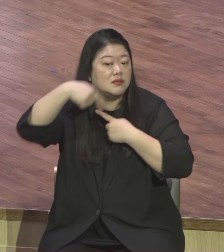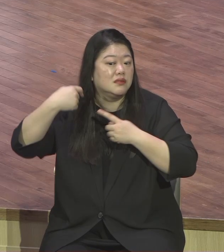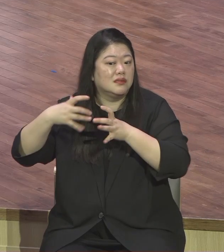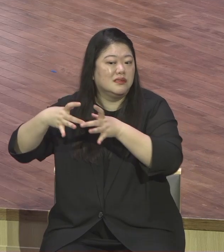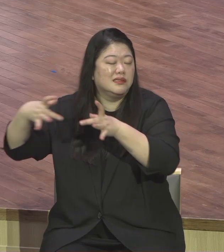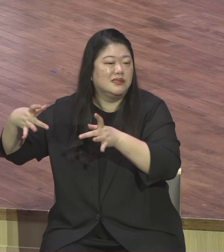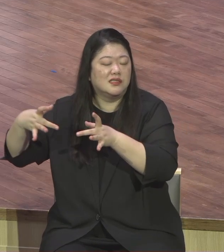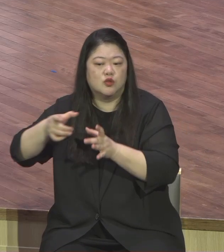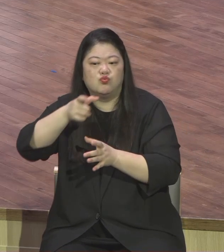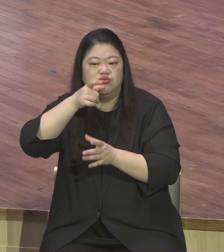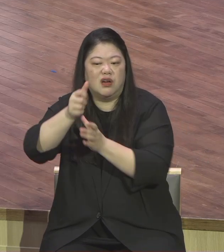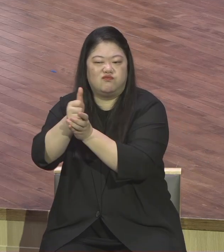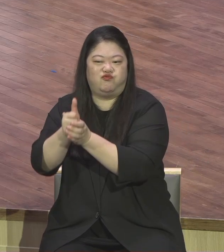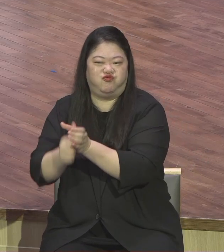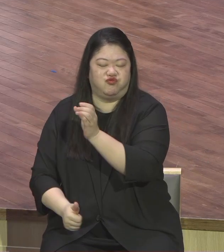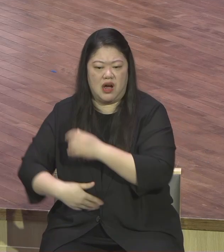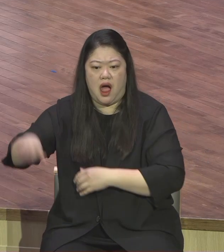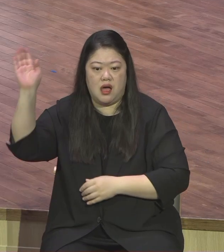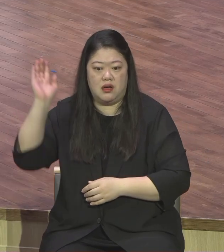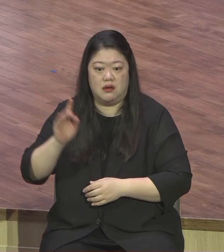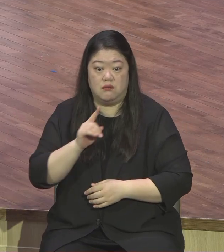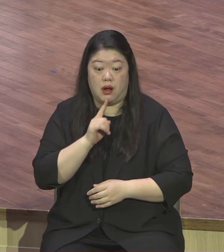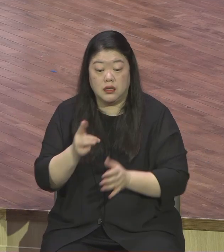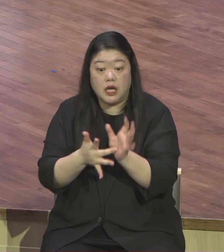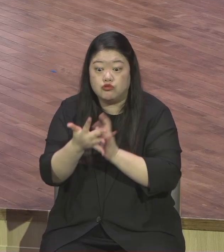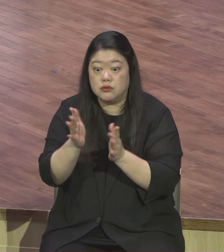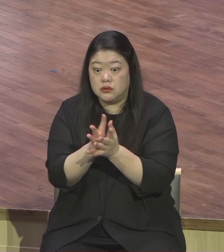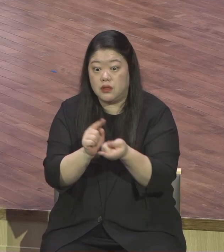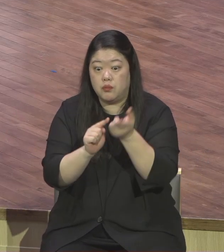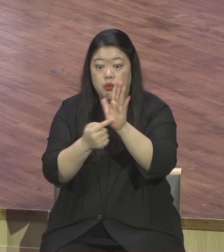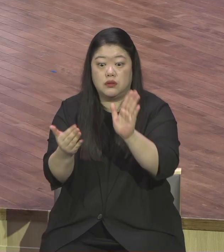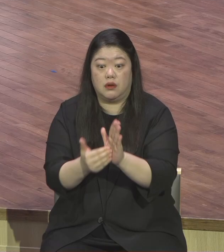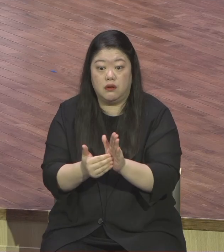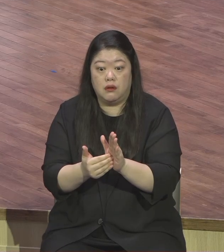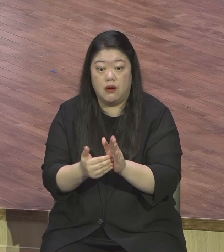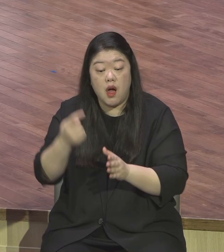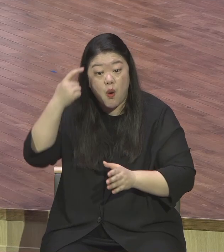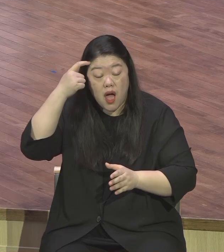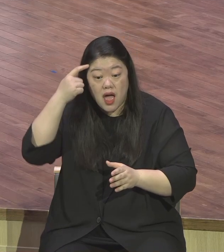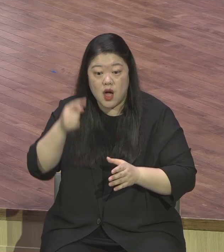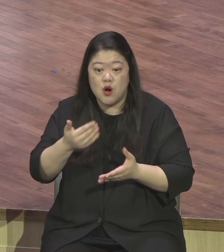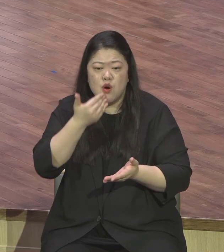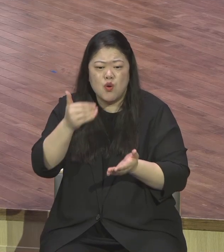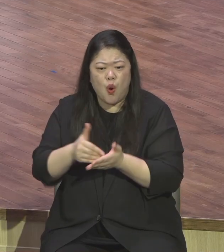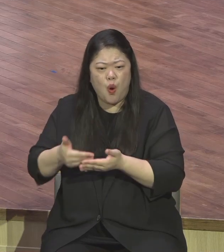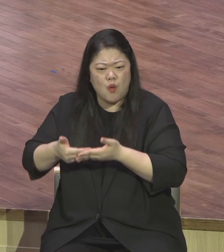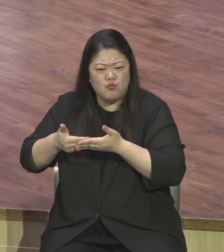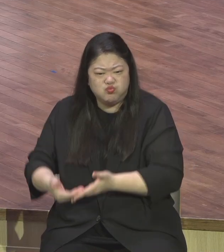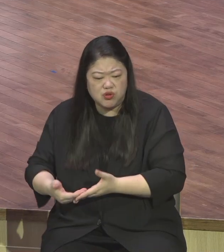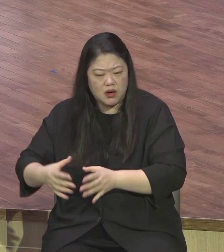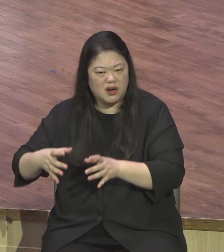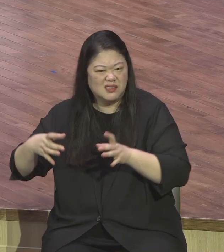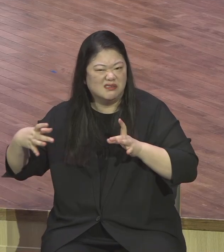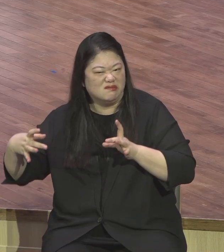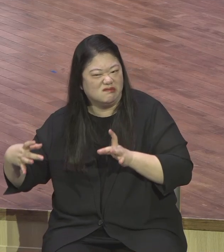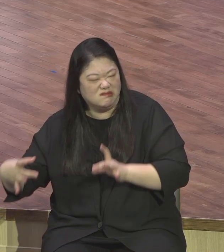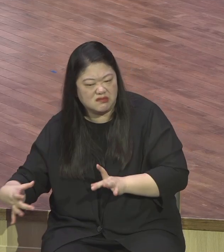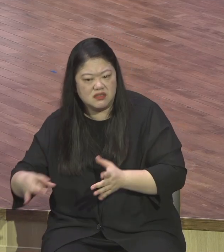시척하셔야 장례식을 하지 그 정도로 한 영혼을 실족시키는 사람은 책임을 지어야 돼요 그래서